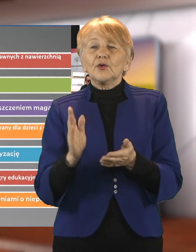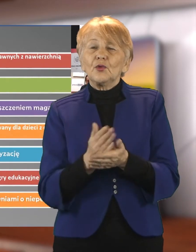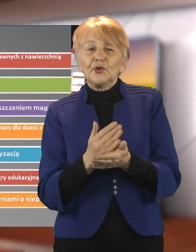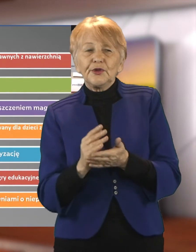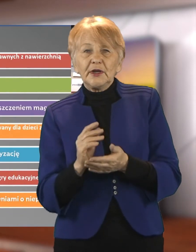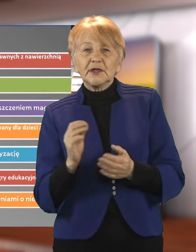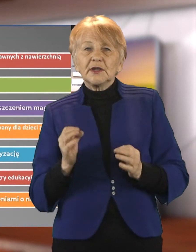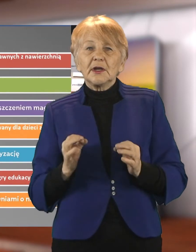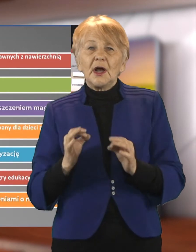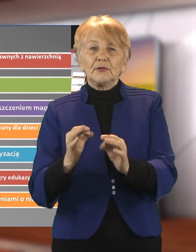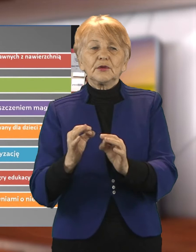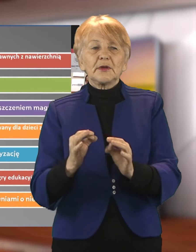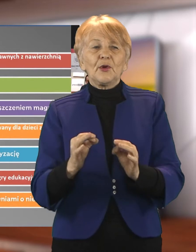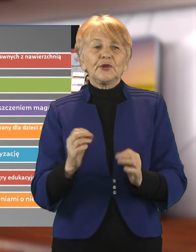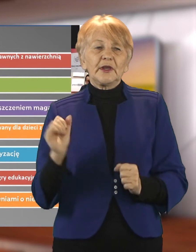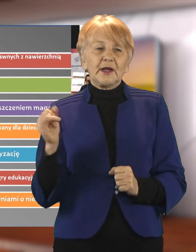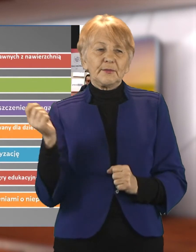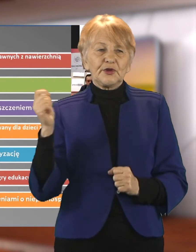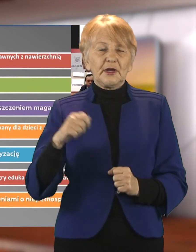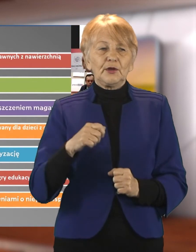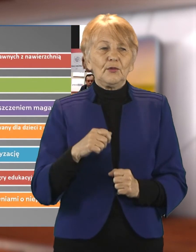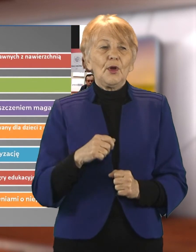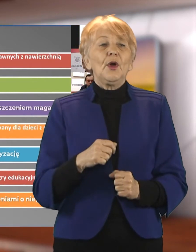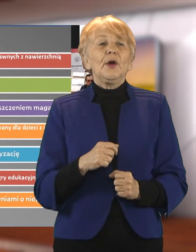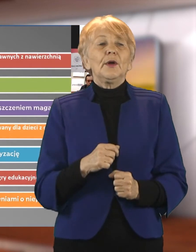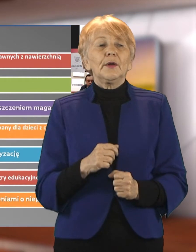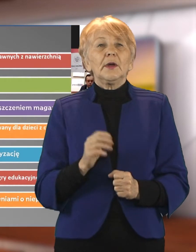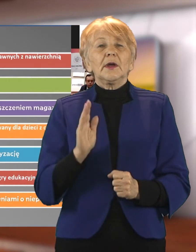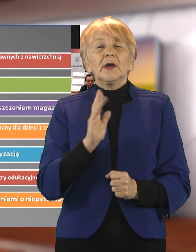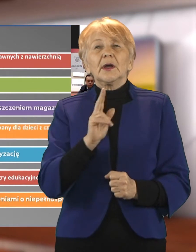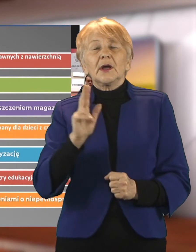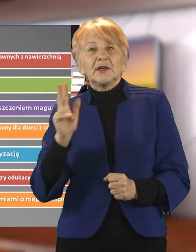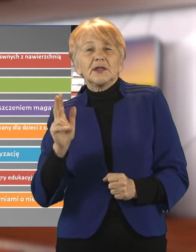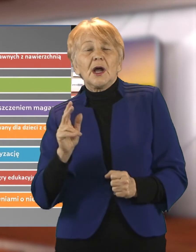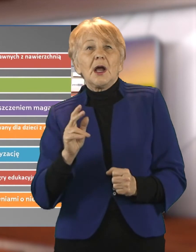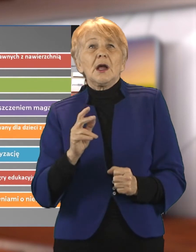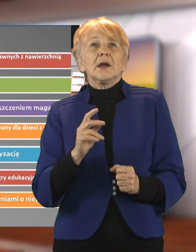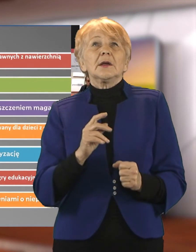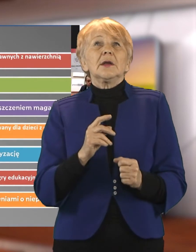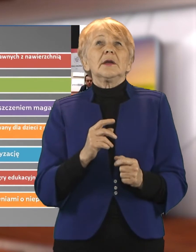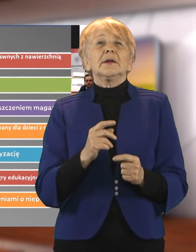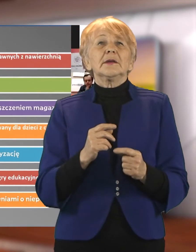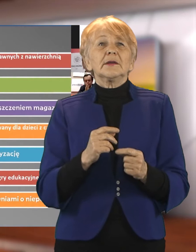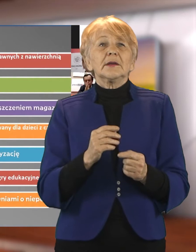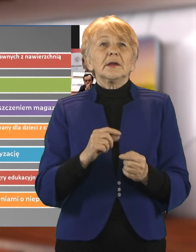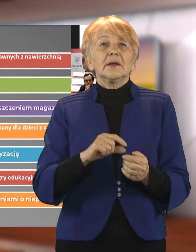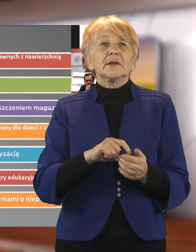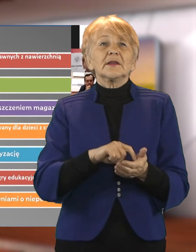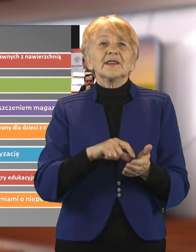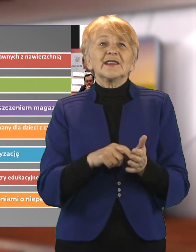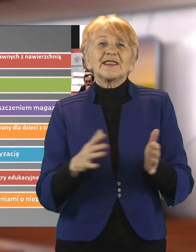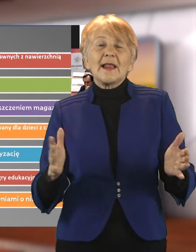zabaw. Cztery sale dla dzieci, każda z węzłem sanitarnym. Każda stała posiada wyjście, jak już mówiłem, na